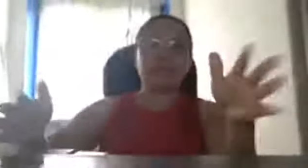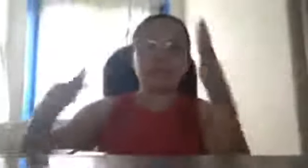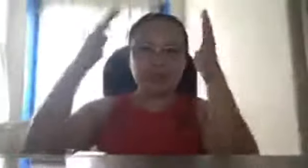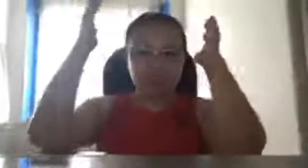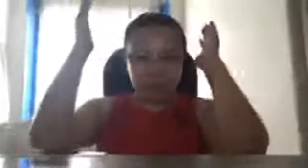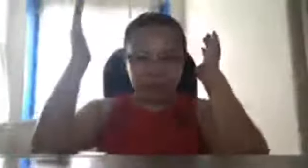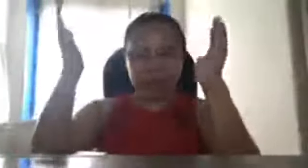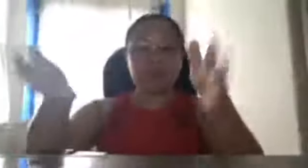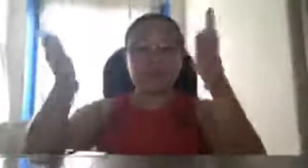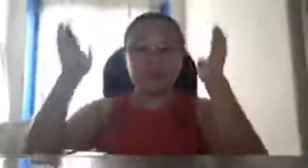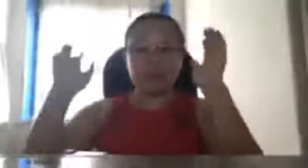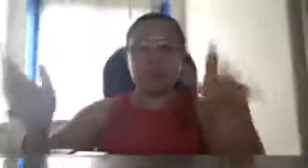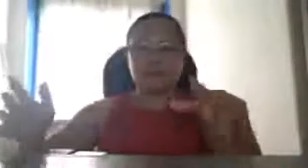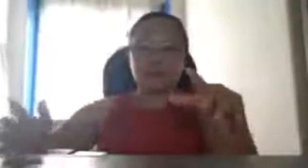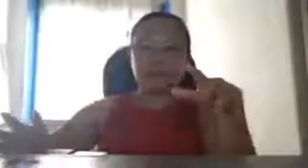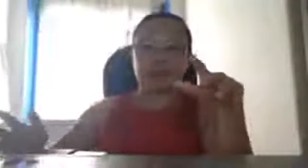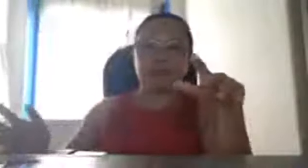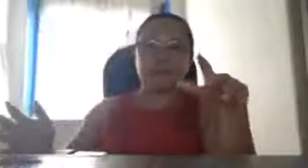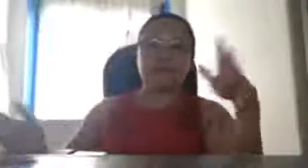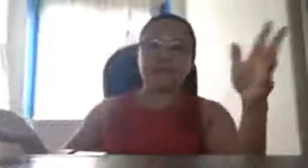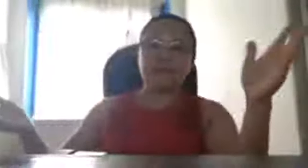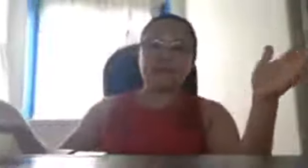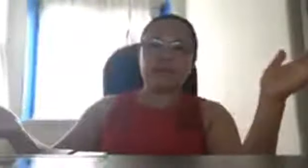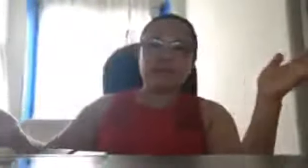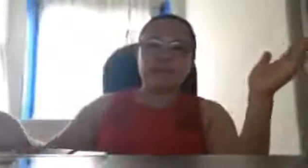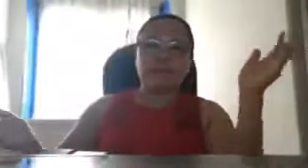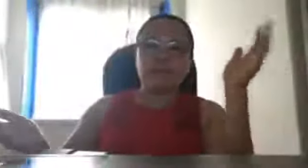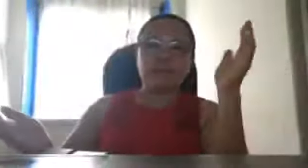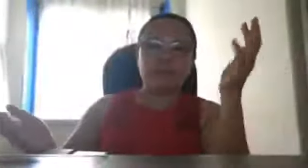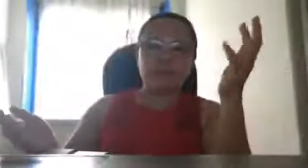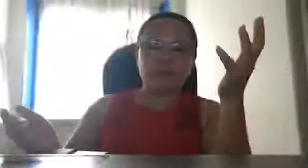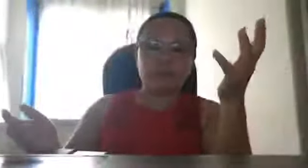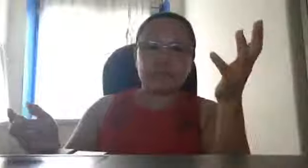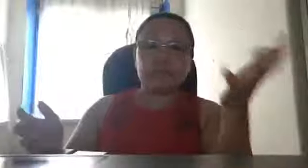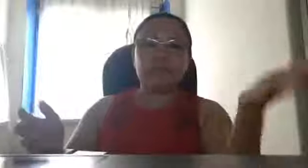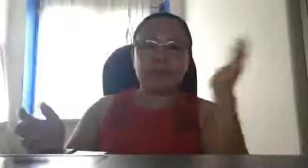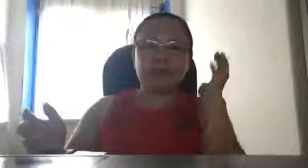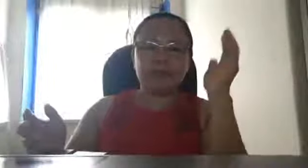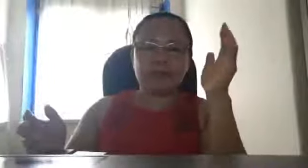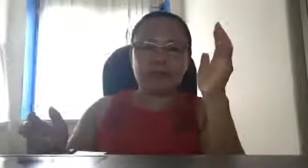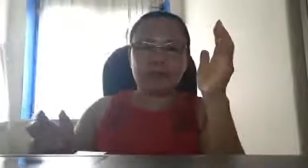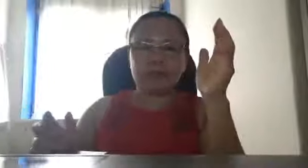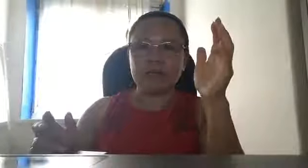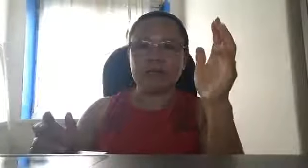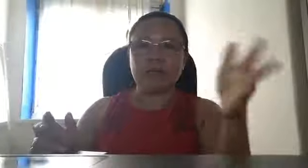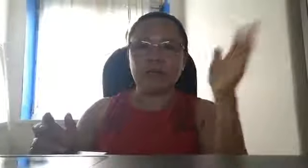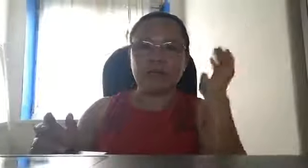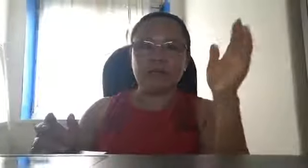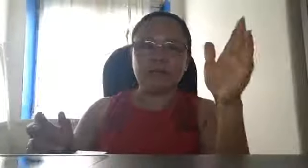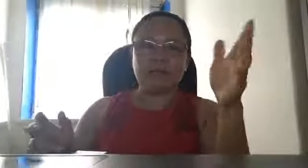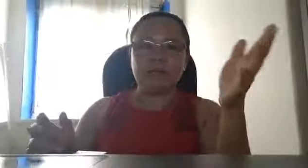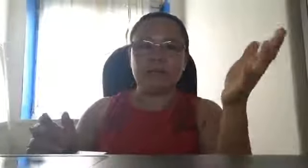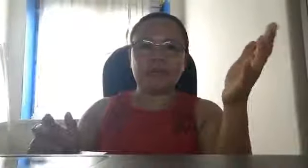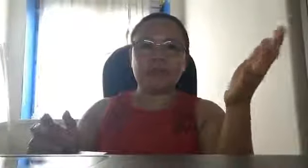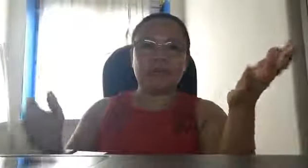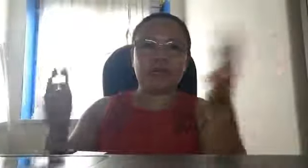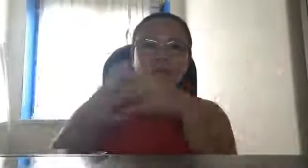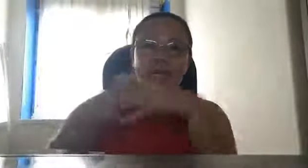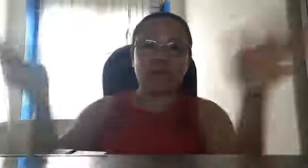proyekto sa kanun lang munisipyo pero yung mga congressman mga senador fake baby na yan wala